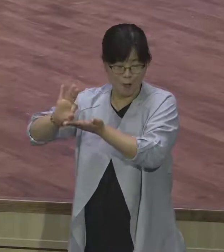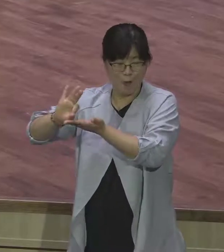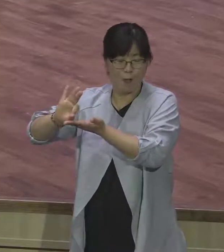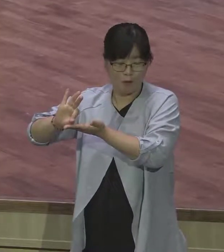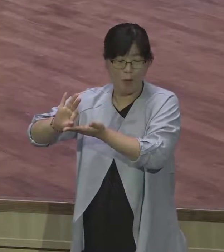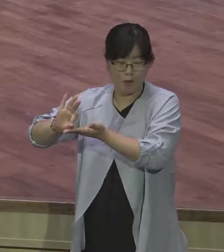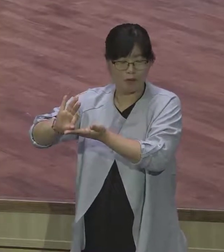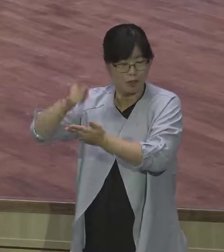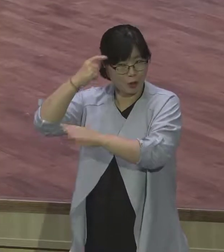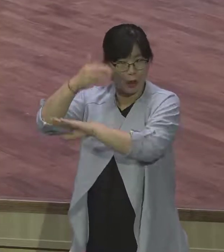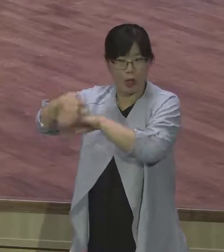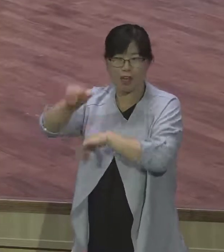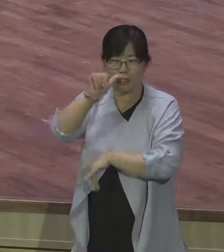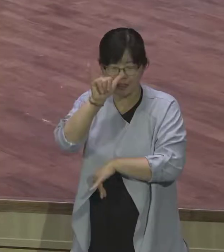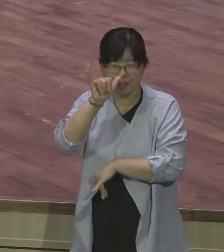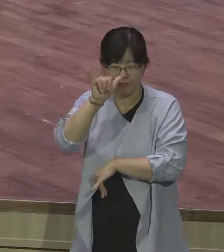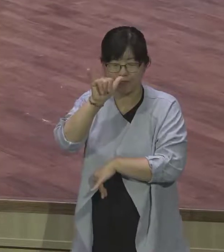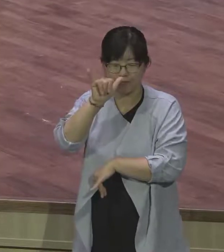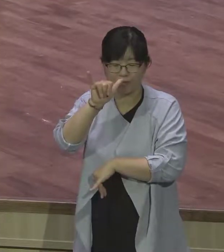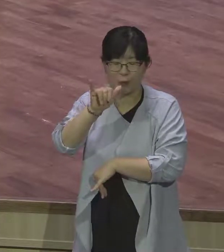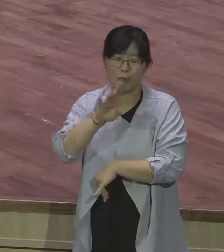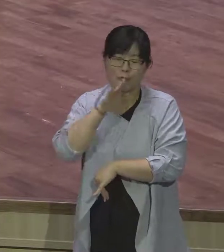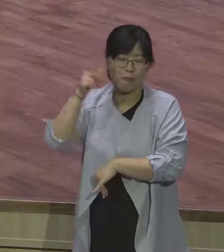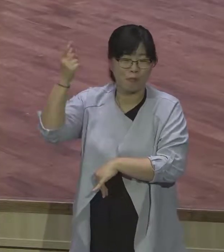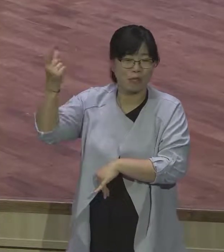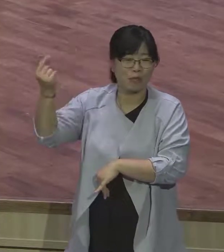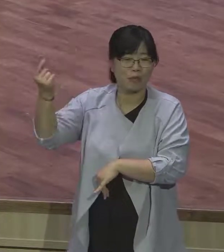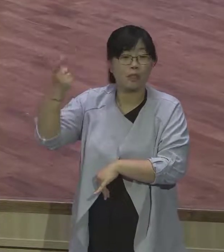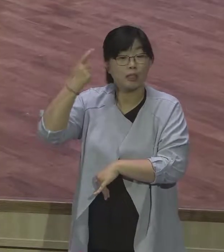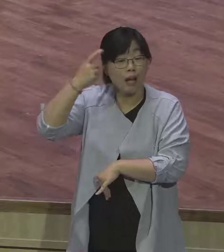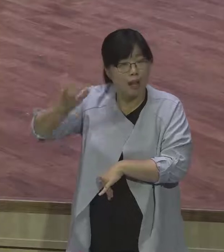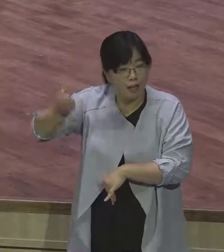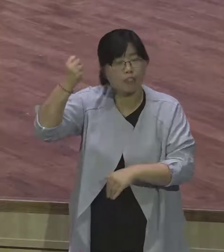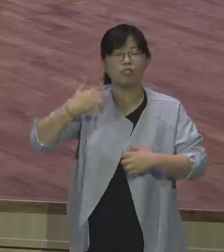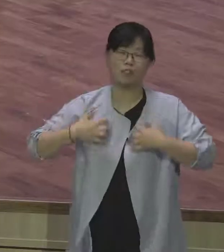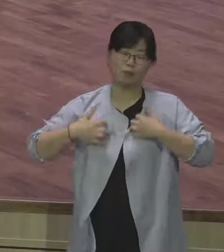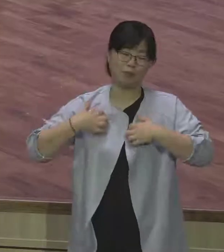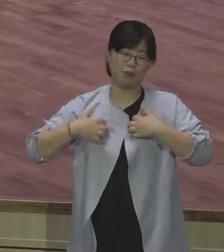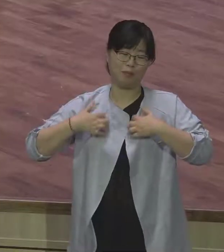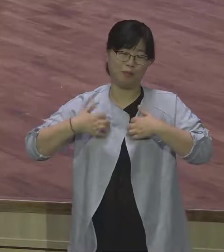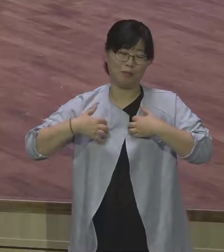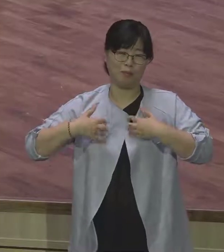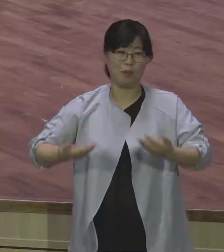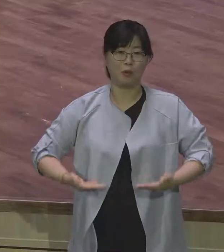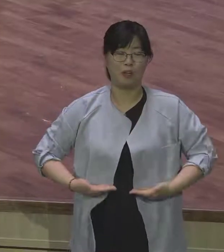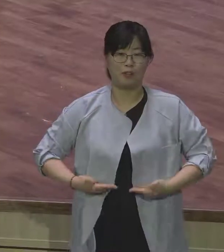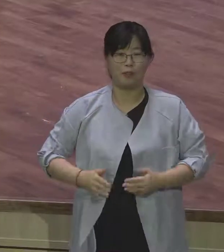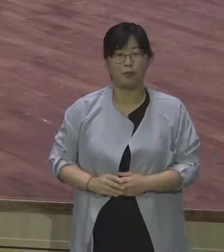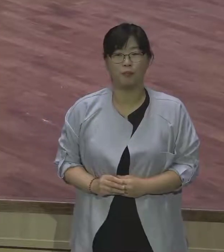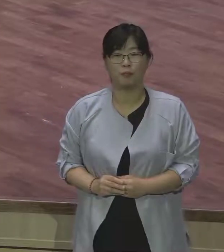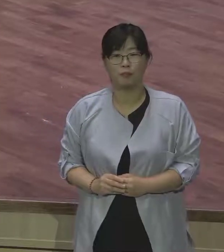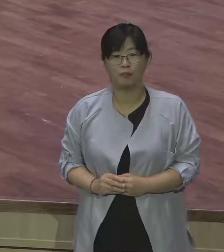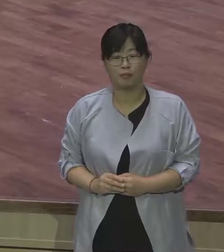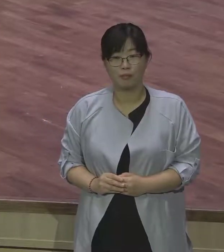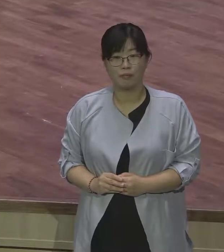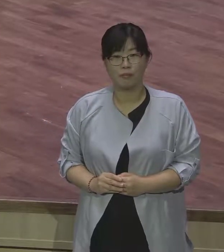감당, 기뻄으로. 그래야 하나님 앞에 기한 도구로